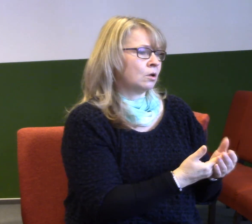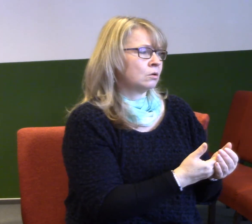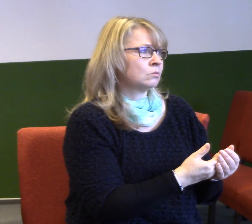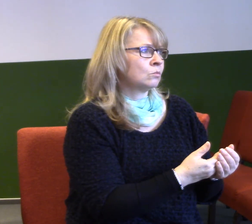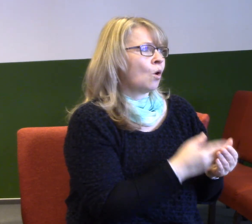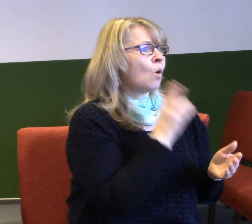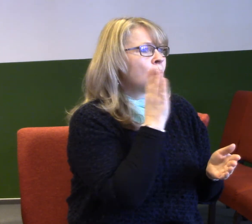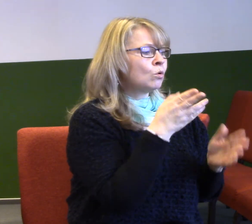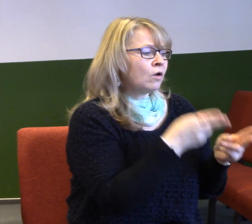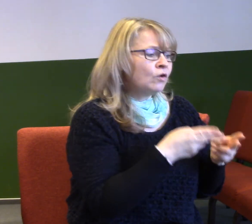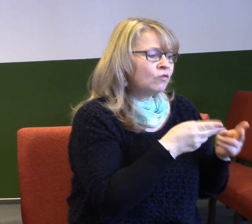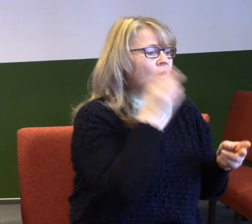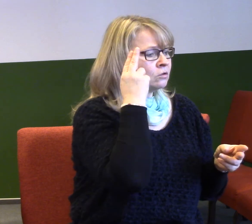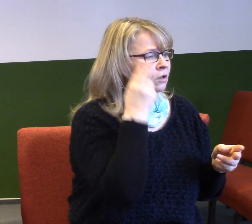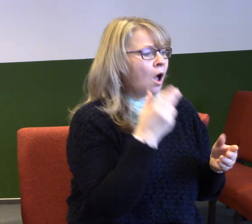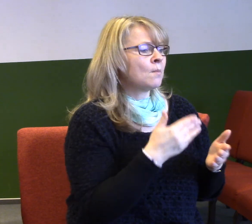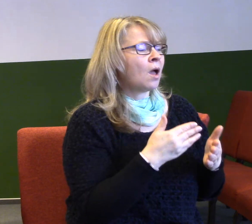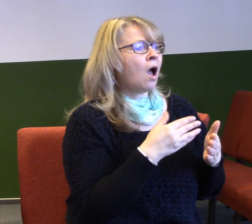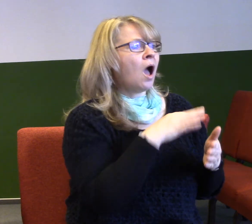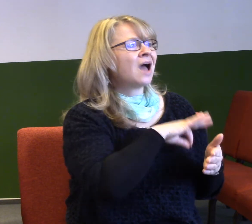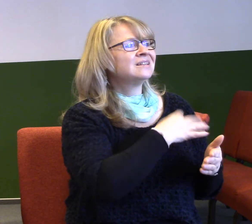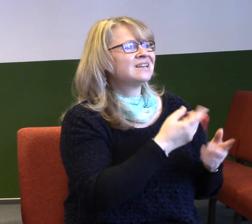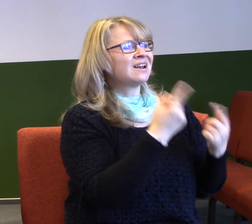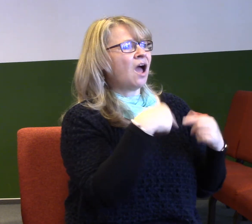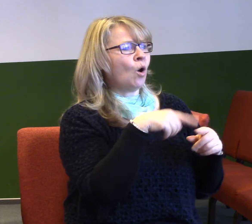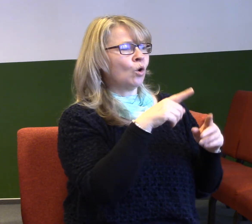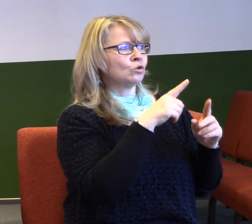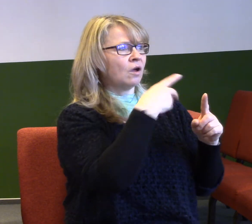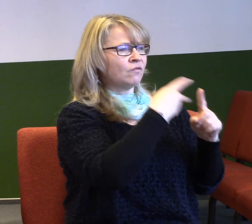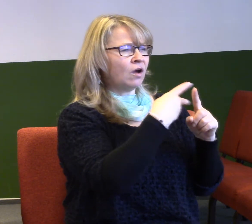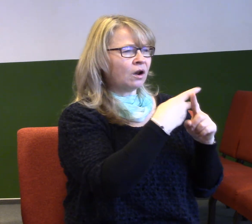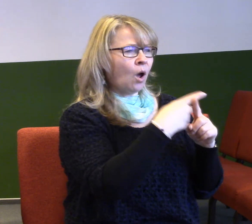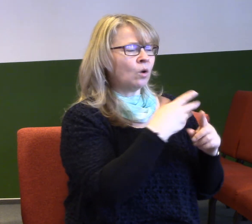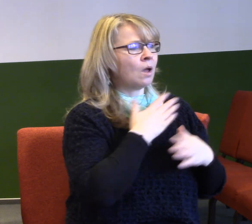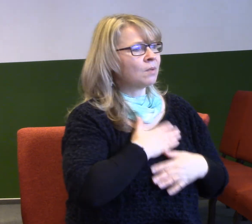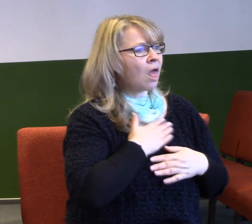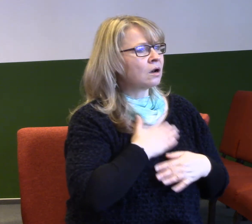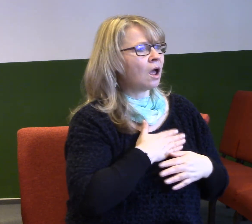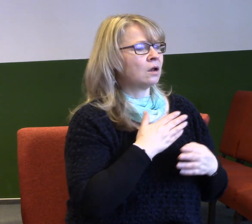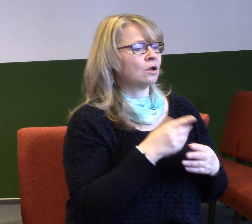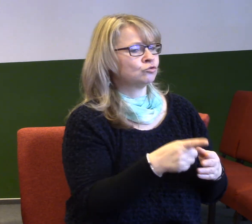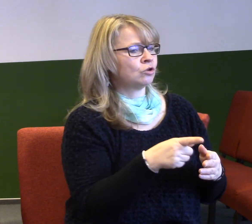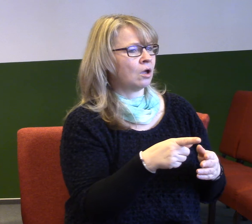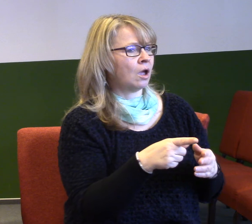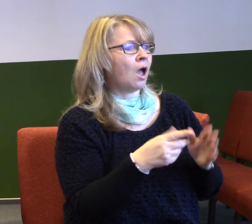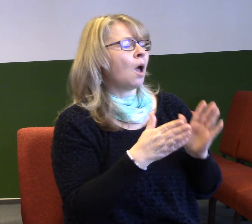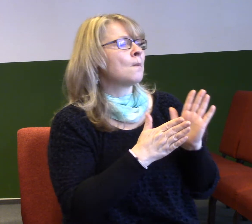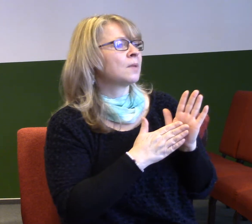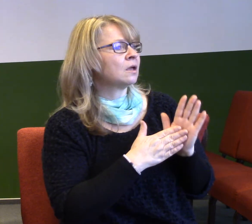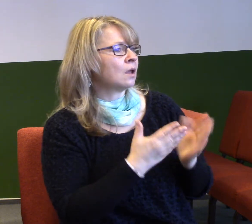vychovávat. A faránová dcera byla šťastná, takže ona byla taková strateg, a prostě postarala se vlastně o to, aby